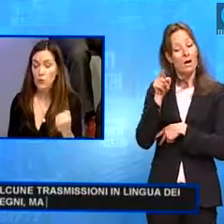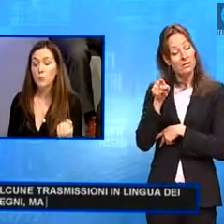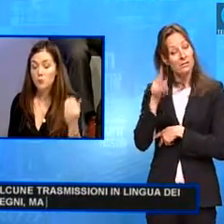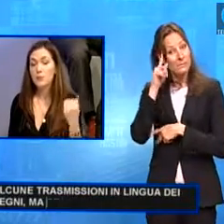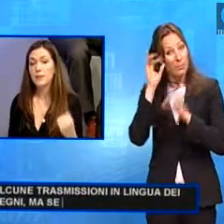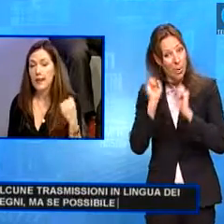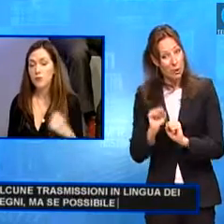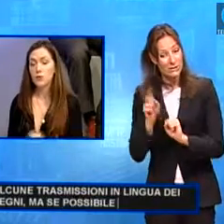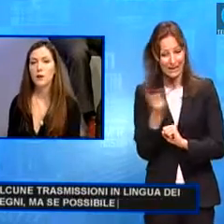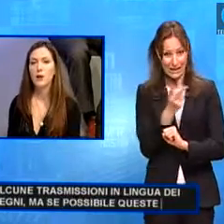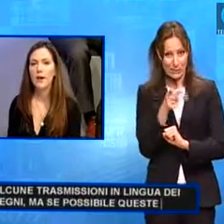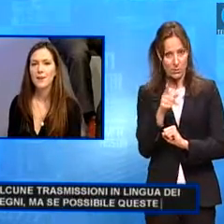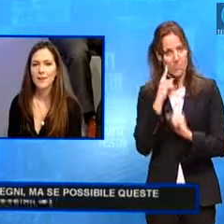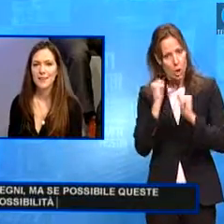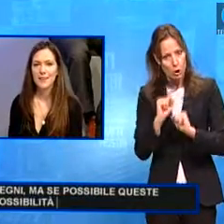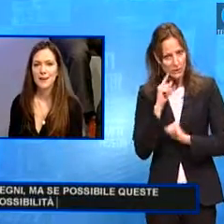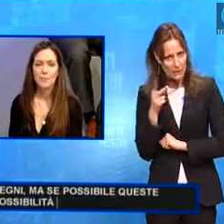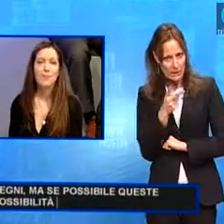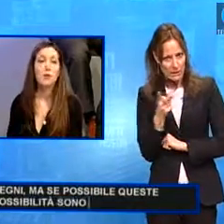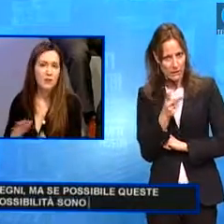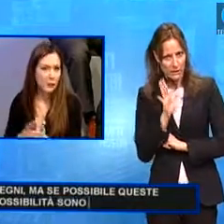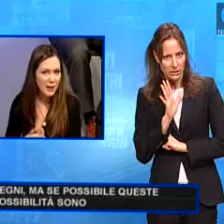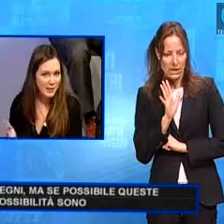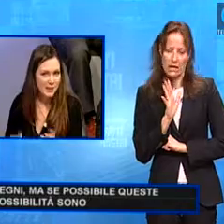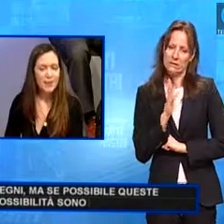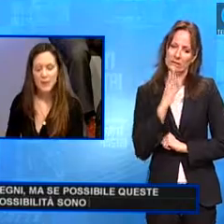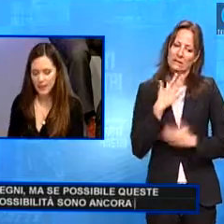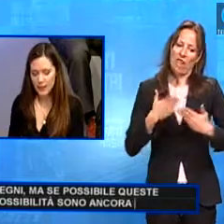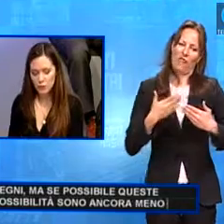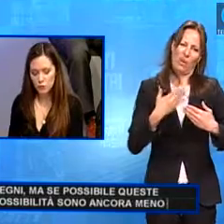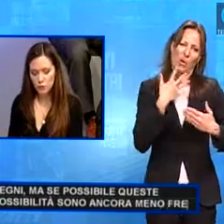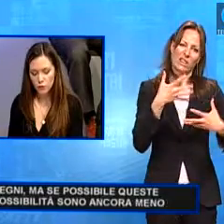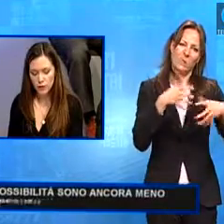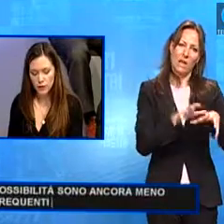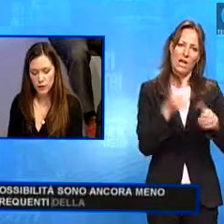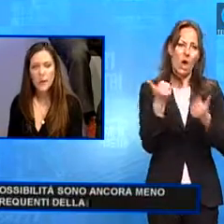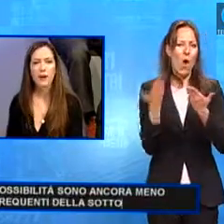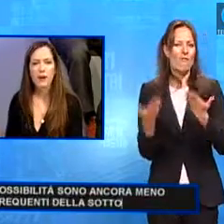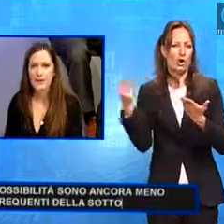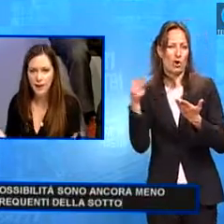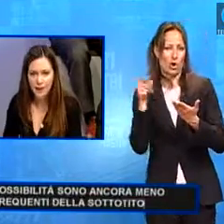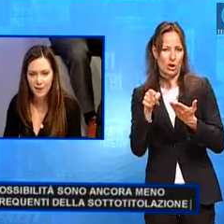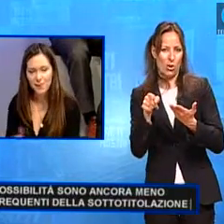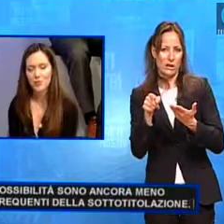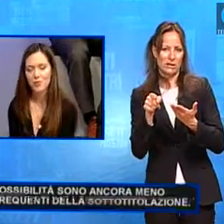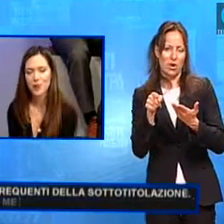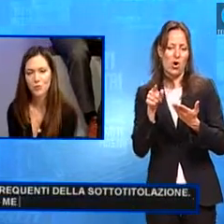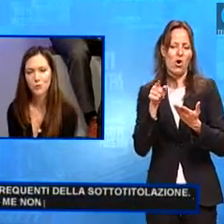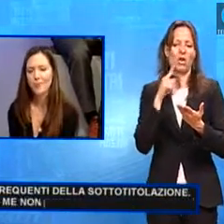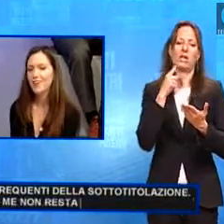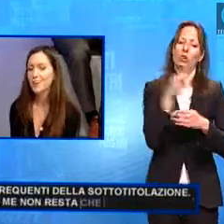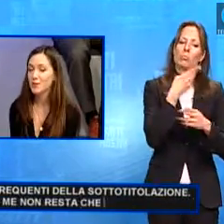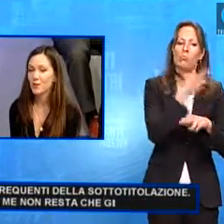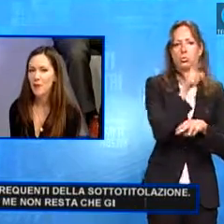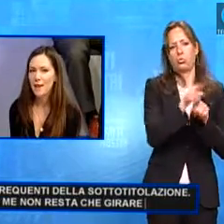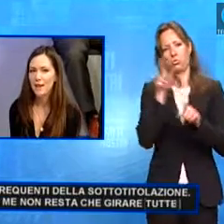sono queste possibilità sono ancora meno frequenti della sottotitolazione. A me non resta che girare